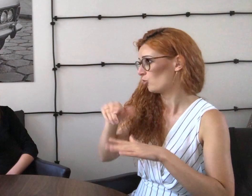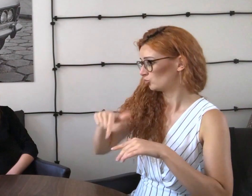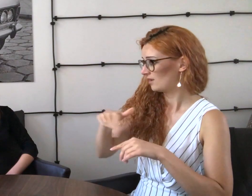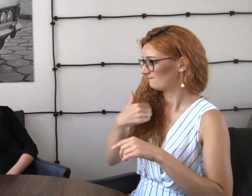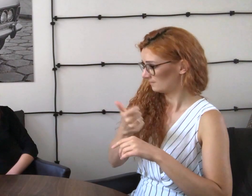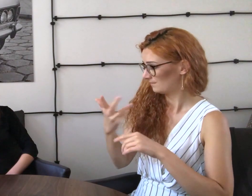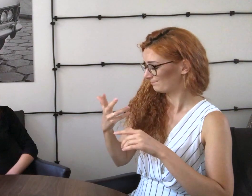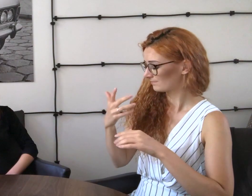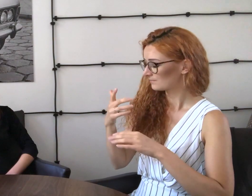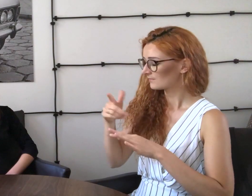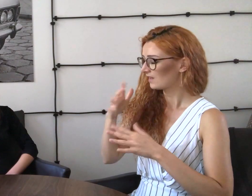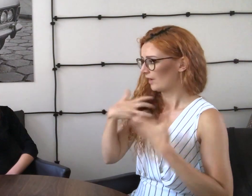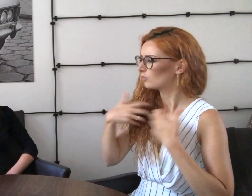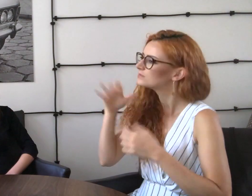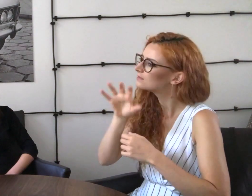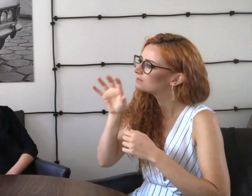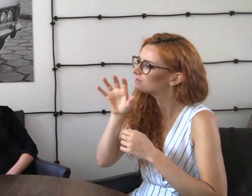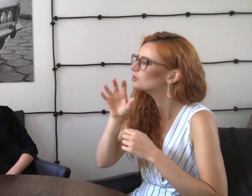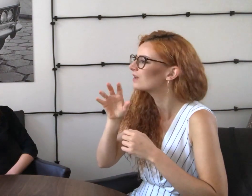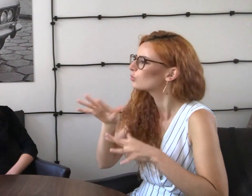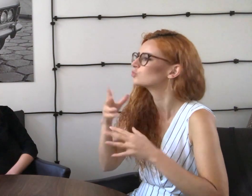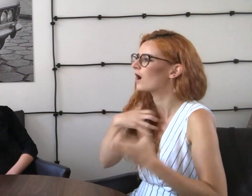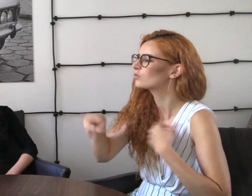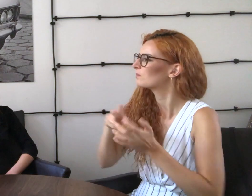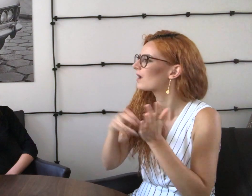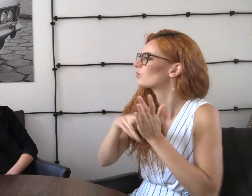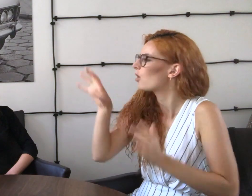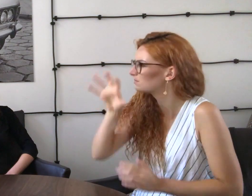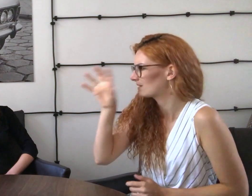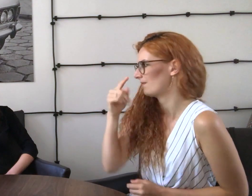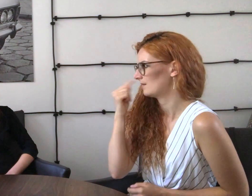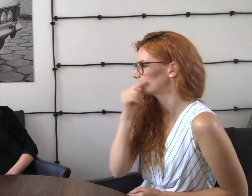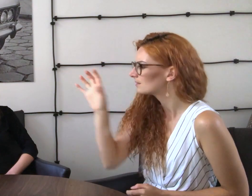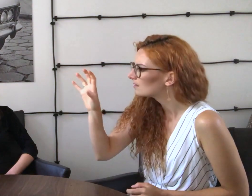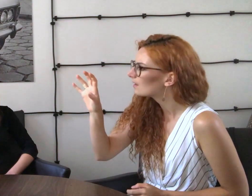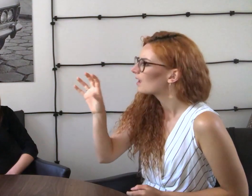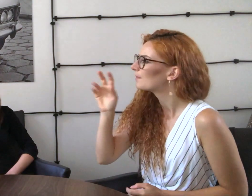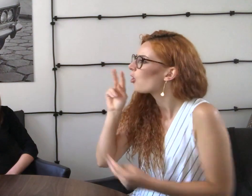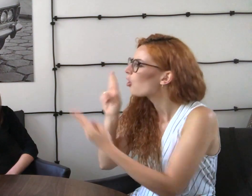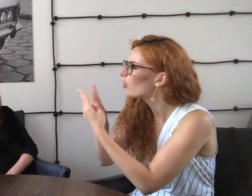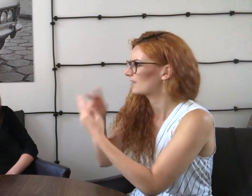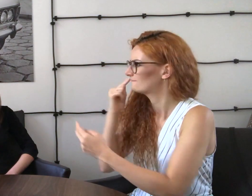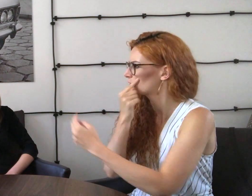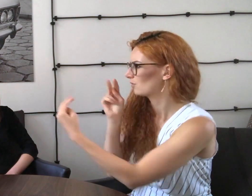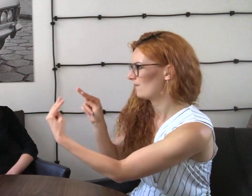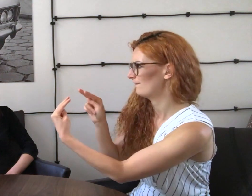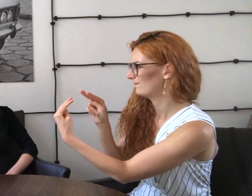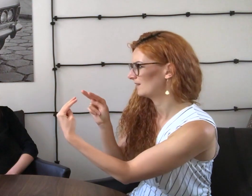Ja nawet w zawodzie, pracując w serialu, aktorstwie, widzę, że aktorem brakuje obserwacji. Kontaktu wzrokowego,